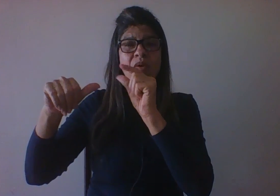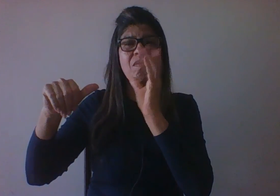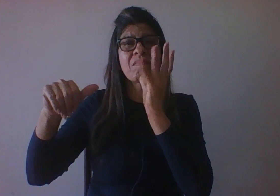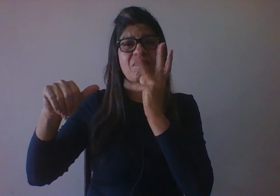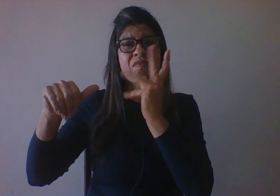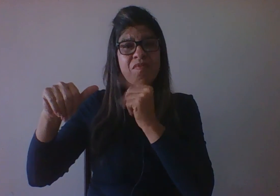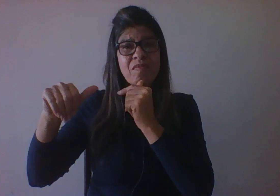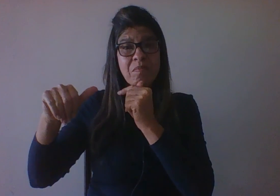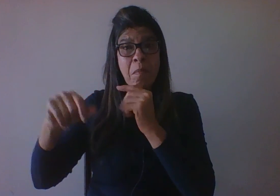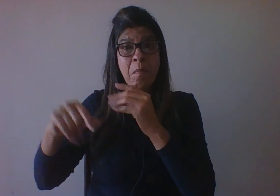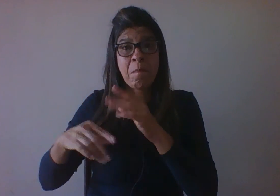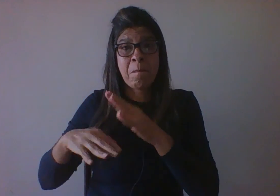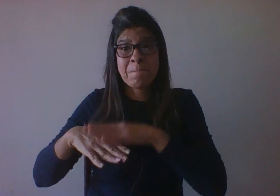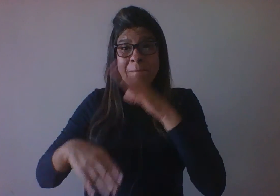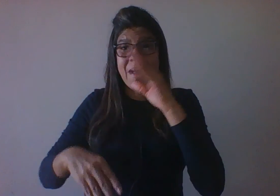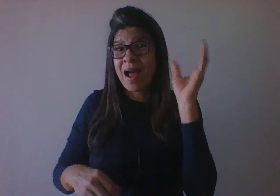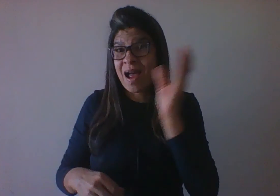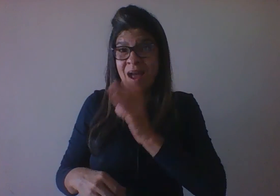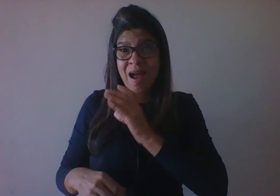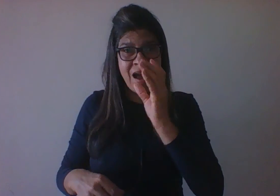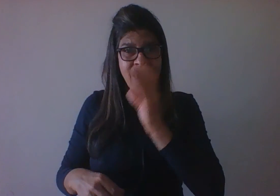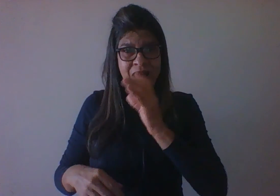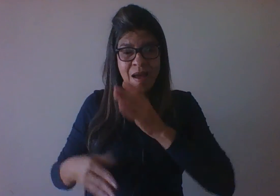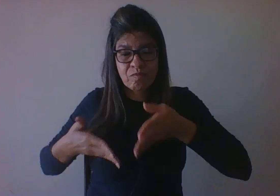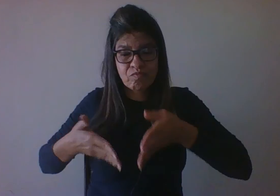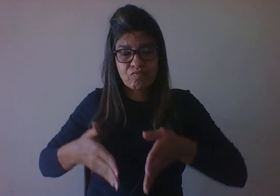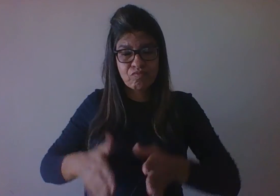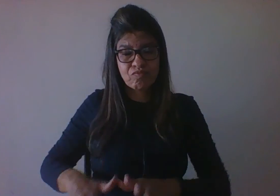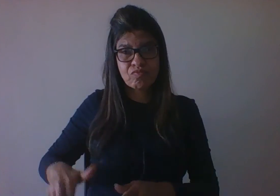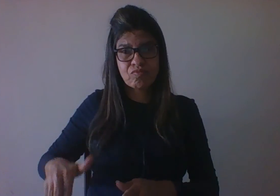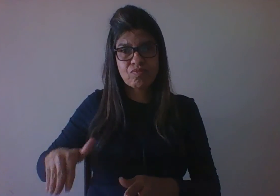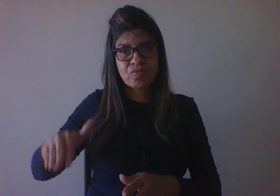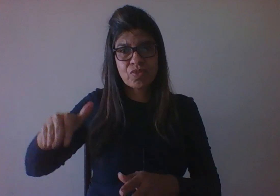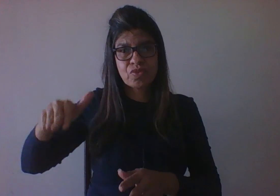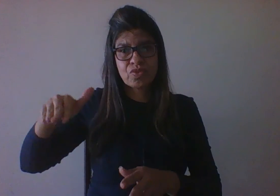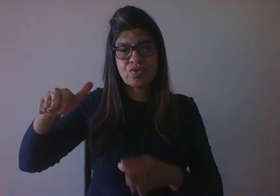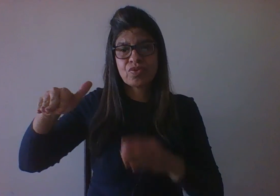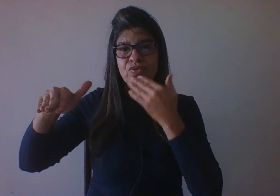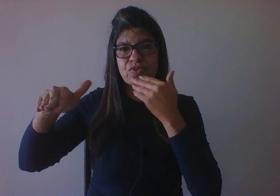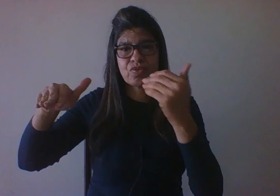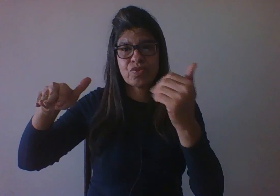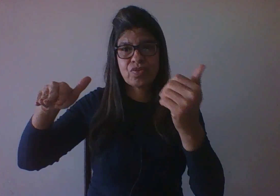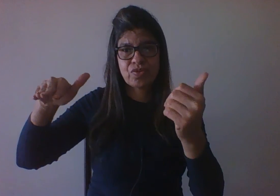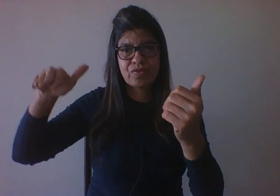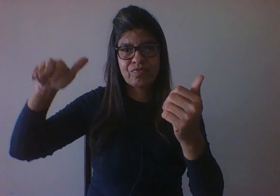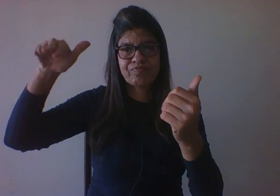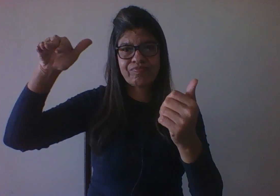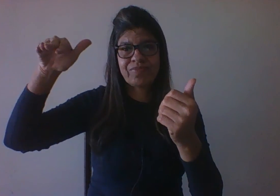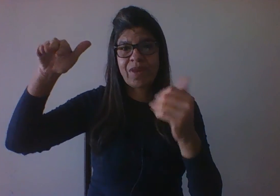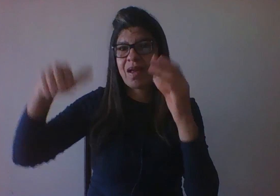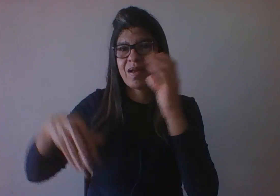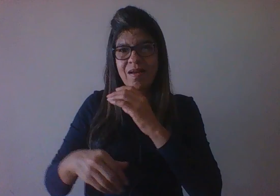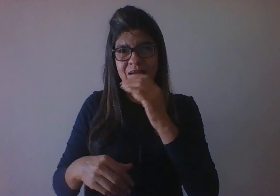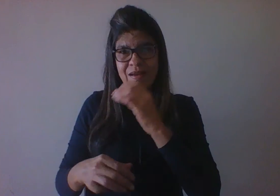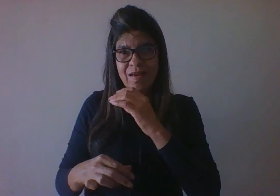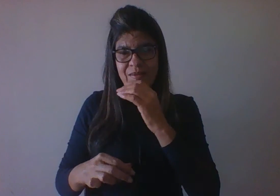biológica do organismo, aquele organismo se torna capaz de se reproduzir. E aí, no final da